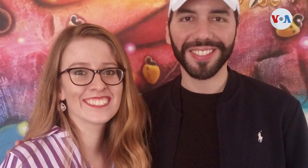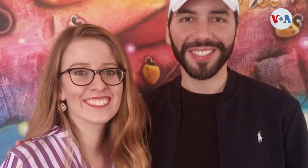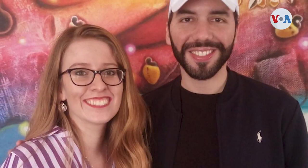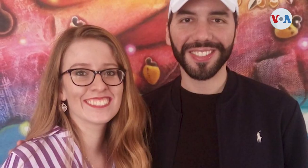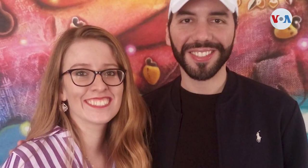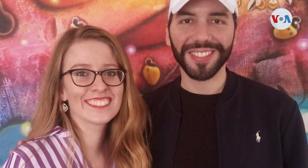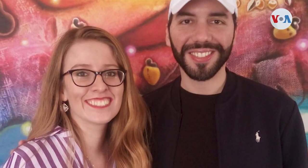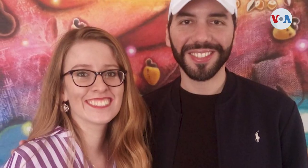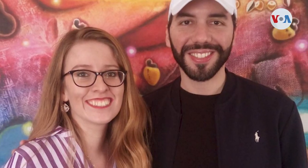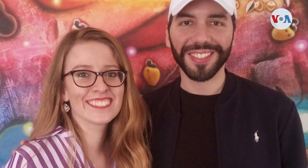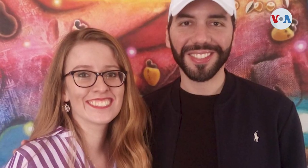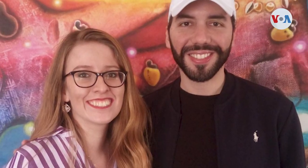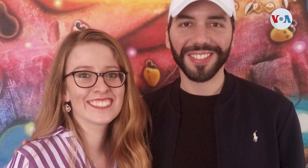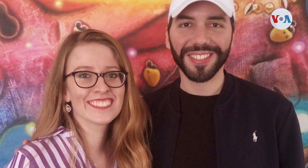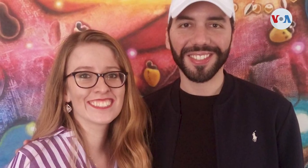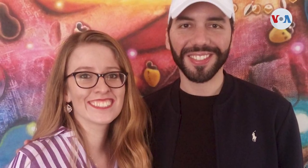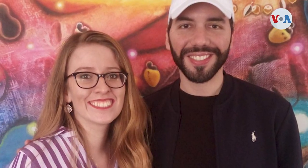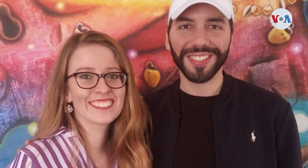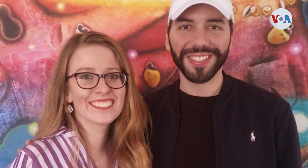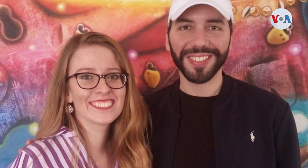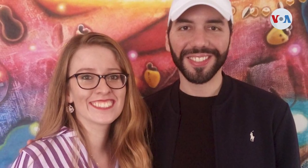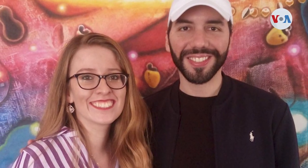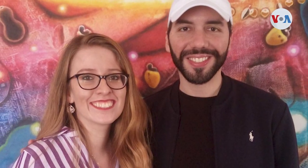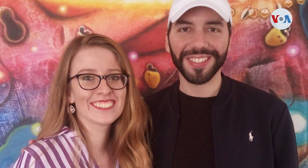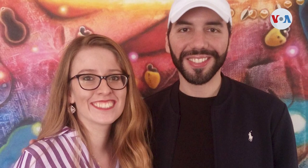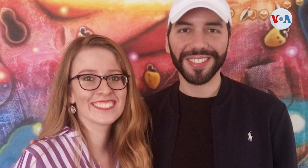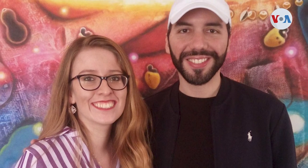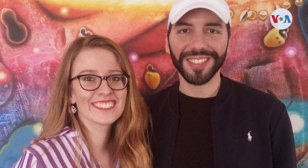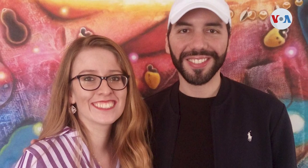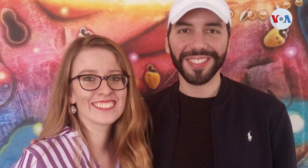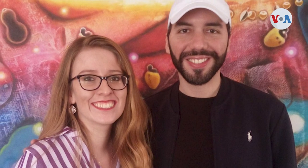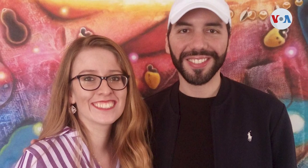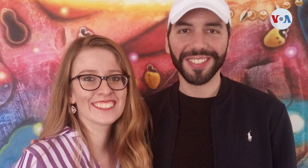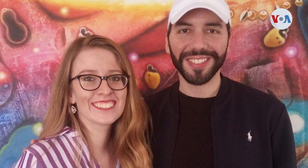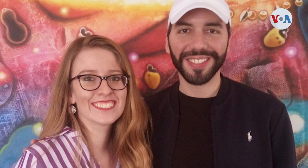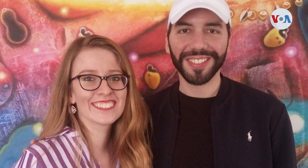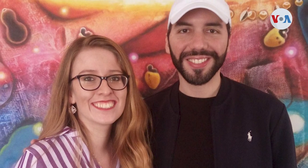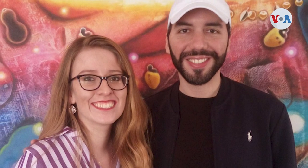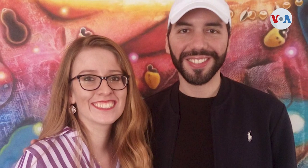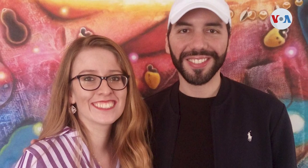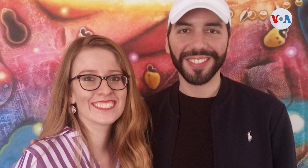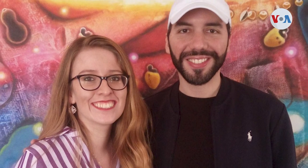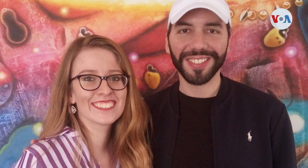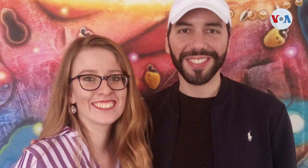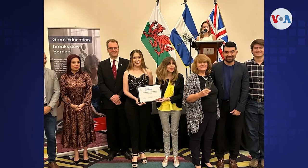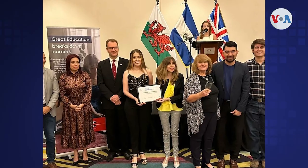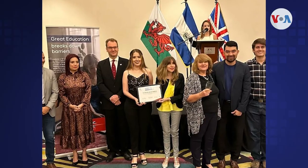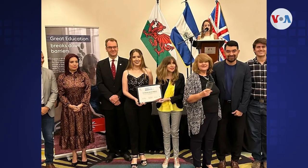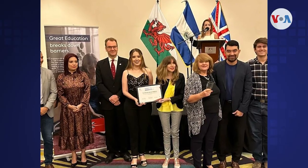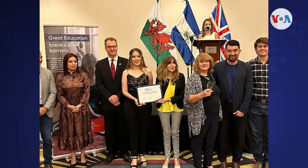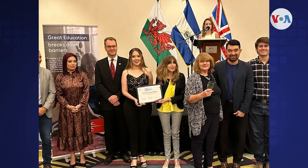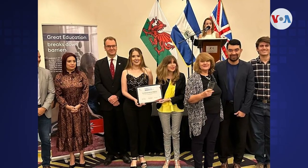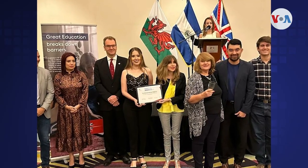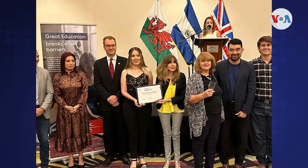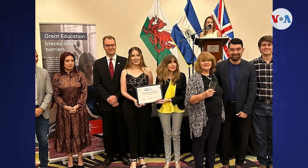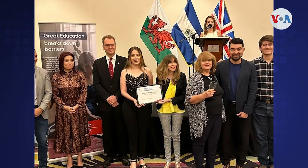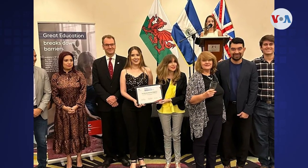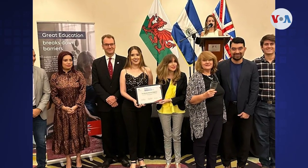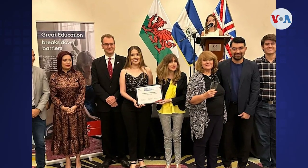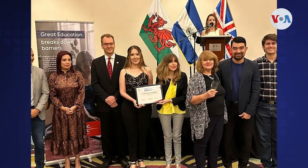de su país la lengua de señas para que éste incluyera un mensaje en Lesa en su discurso durante la toma de posesión. Además, ha representado al país en distintos